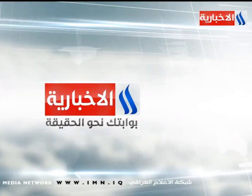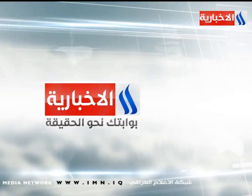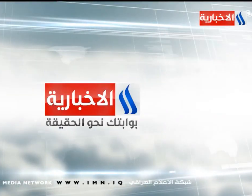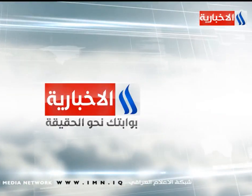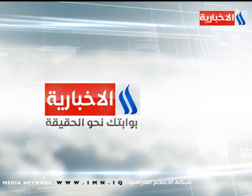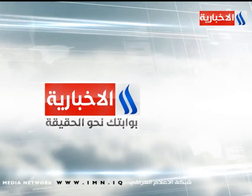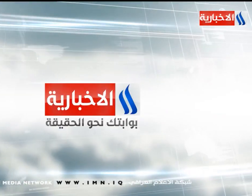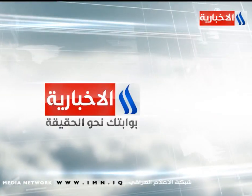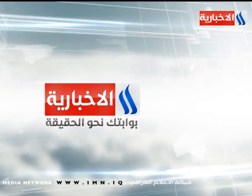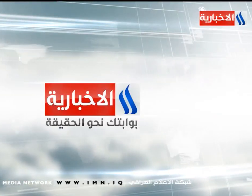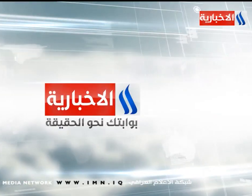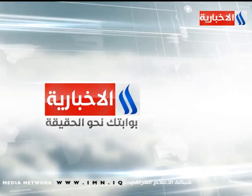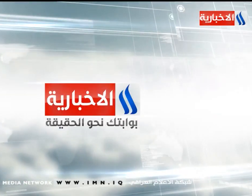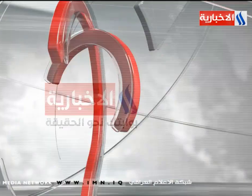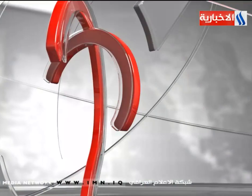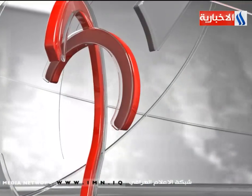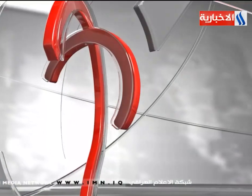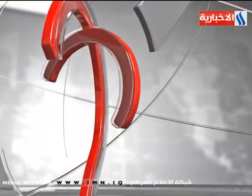موسيقى